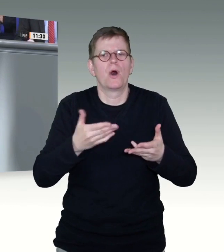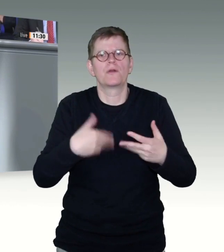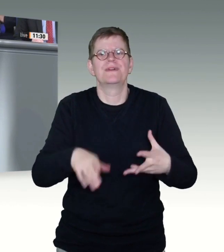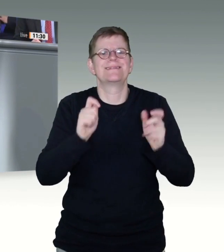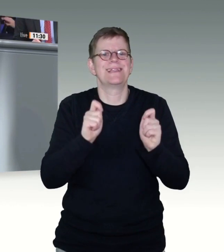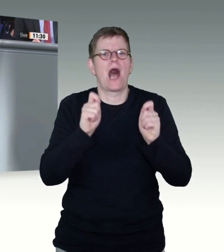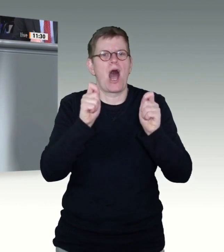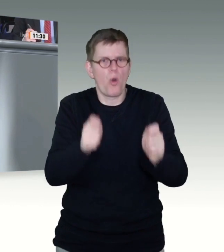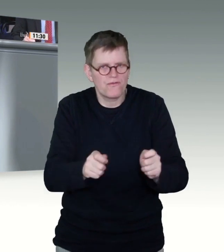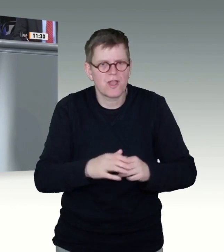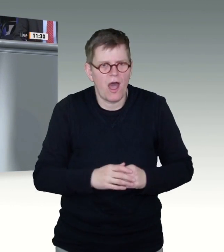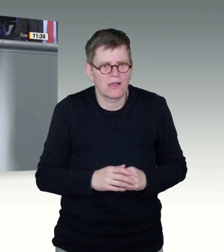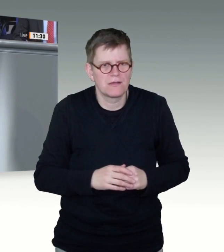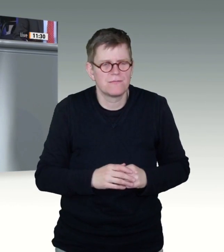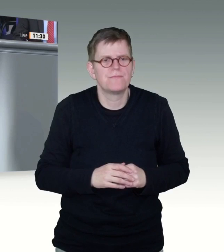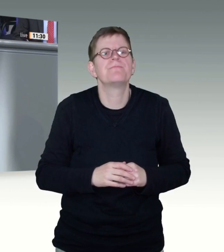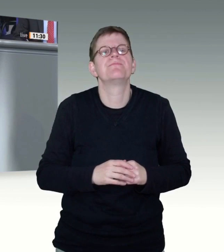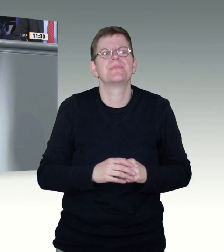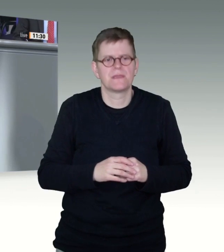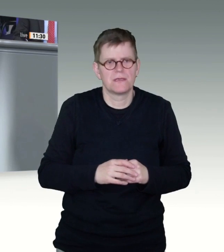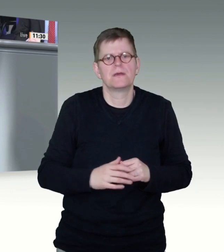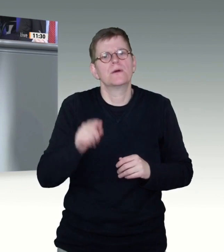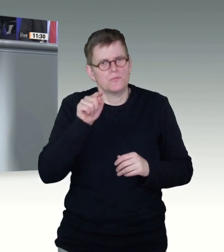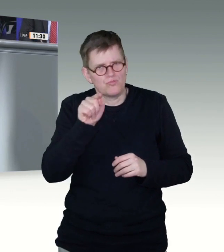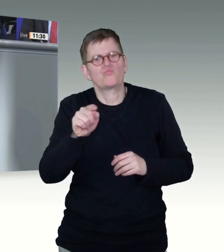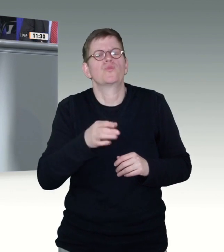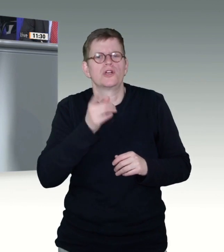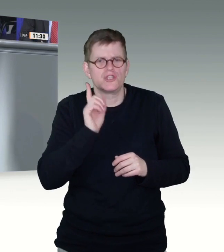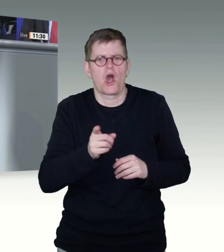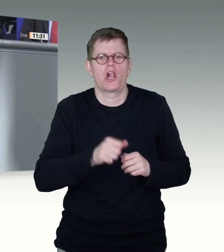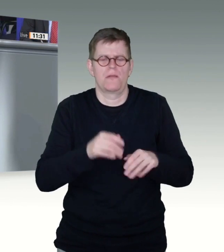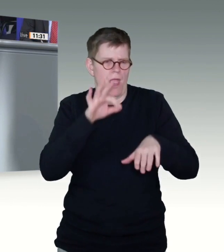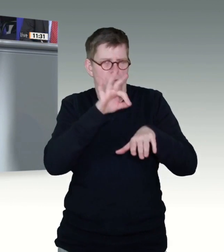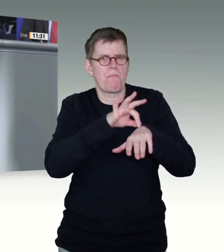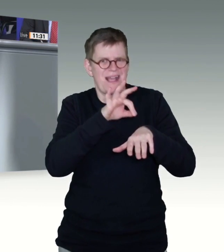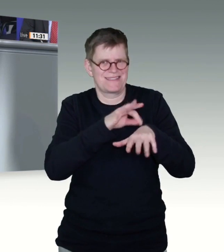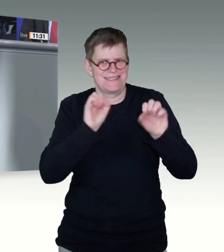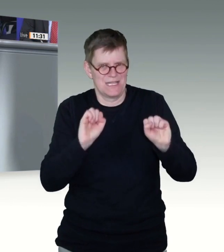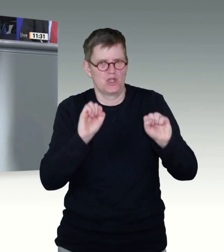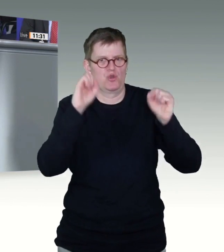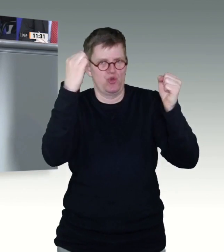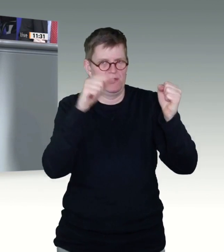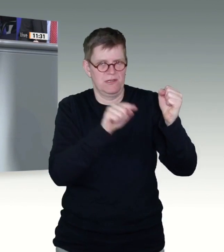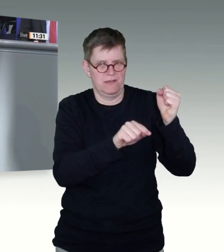worden, dass man Praxen einrichtet, die über die Länder mit Impfstoff versorgt werden,